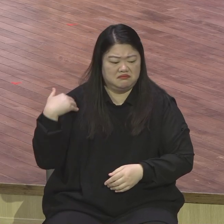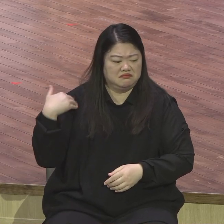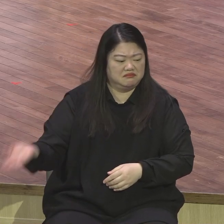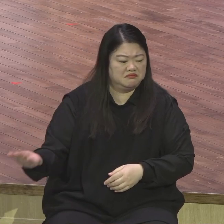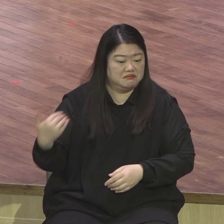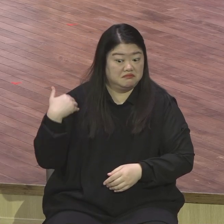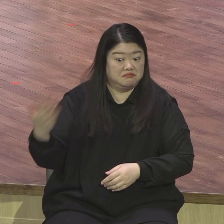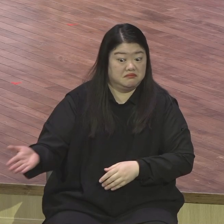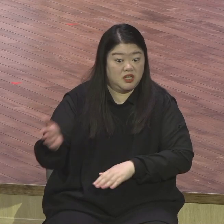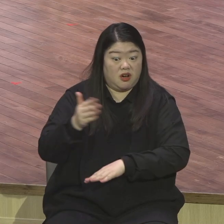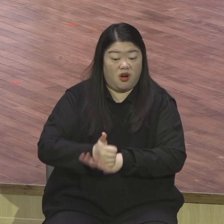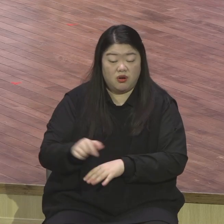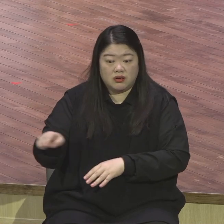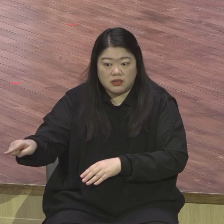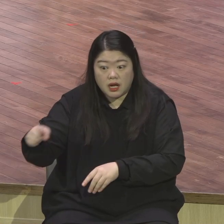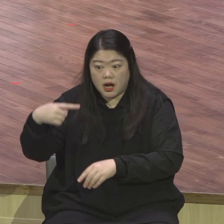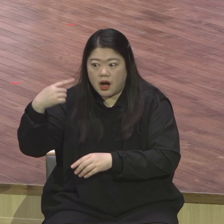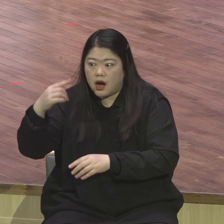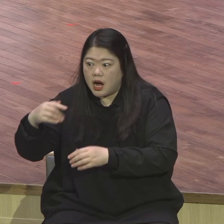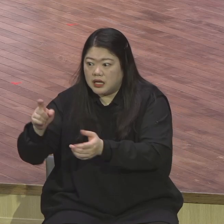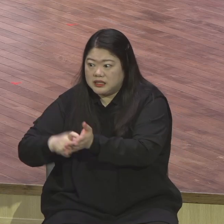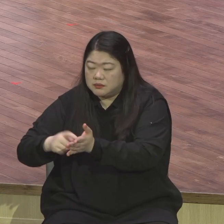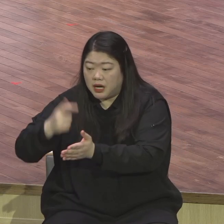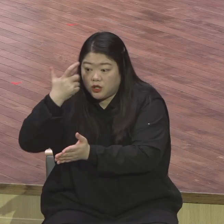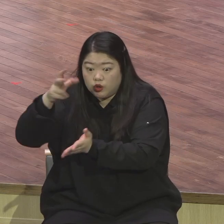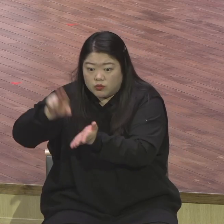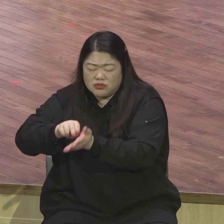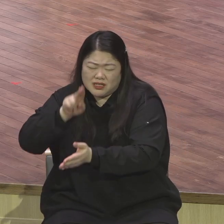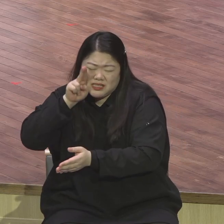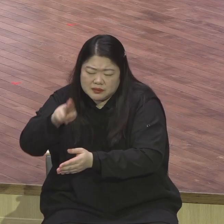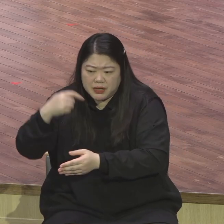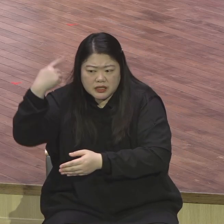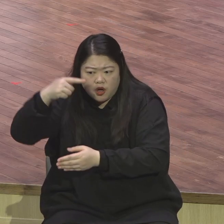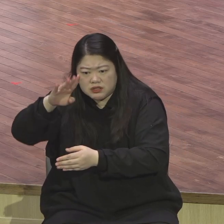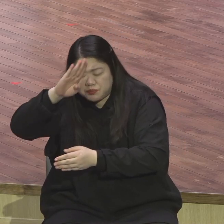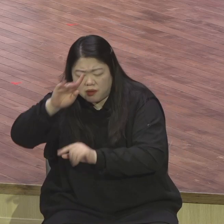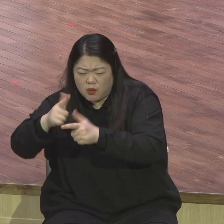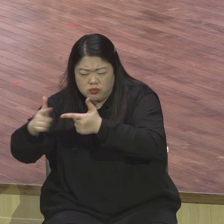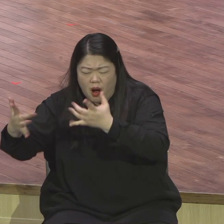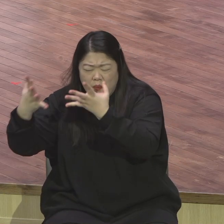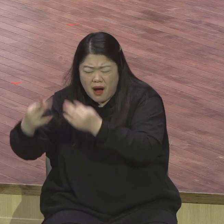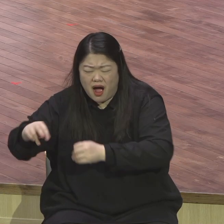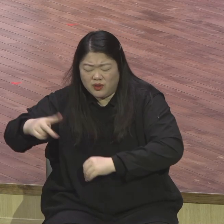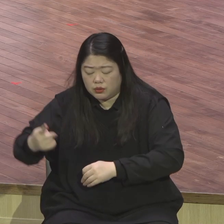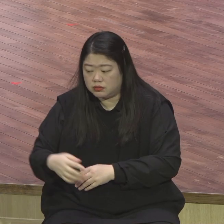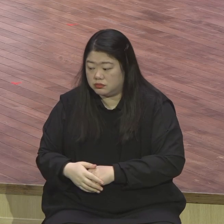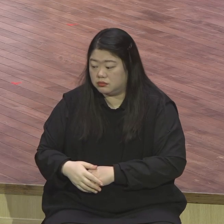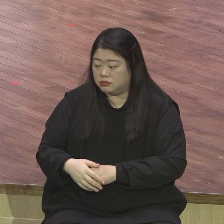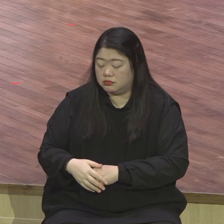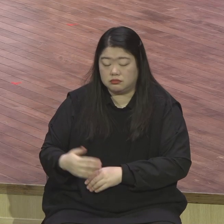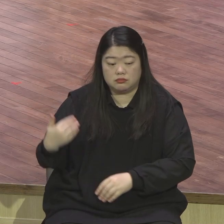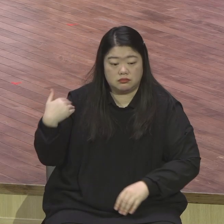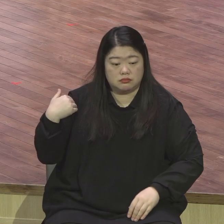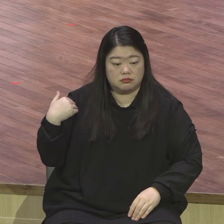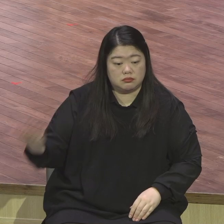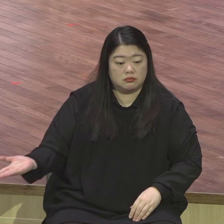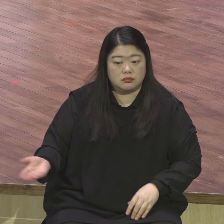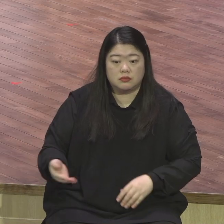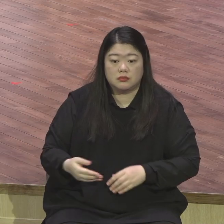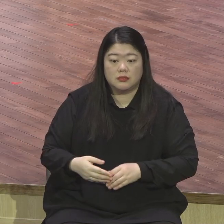시대입니다 정확한 답을 주지 못하니까 삼단체 일어나서 답을 주는 것들은 속에서 더 심각한 상태로 이 세상을 지금